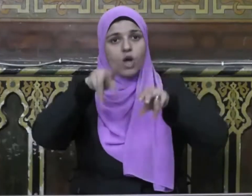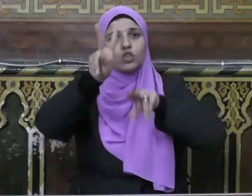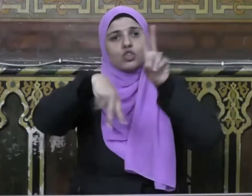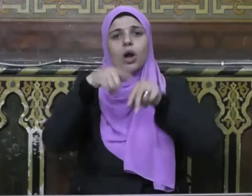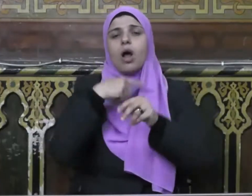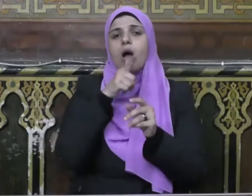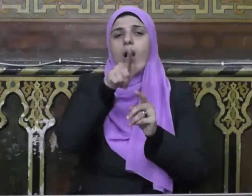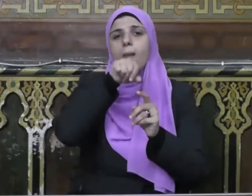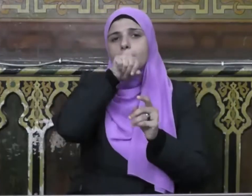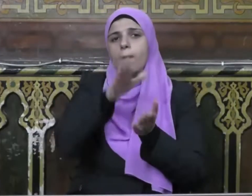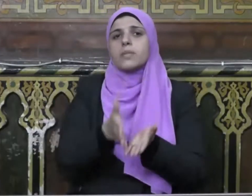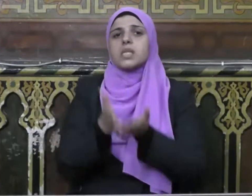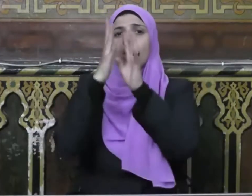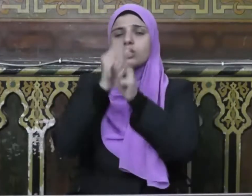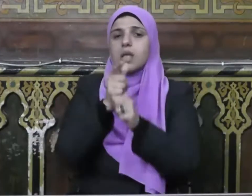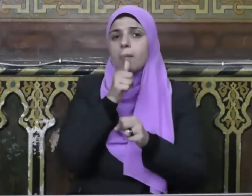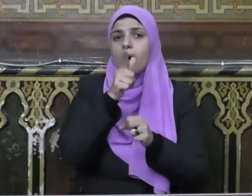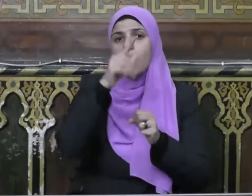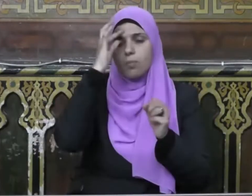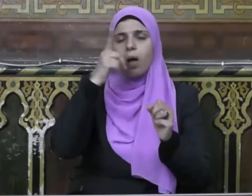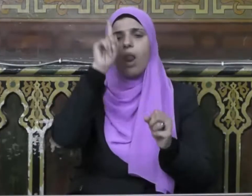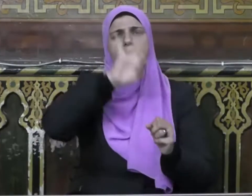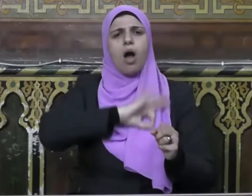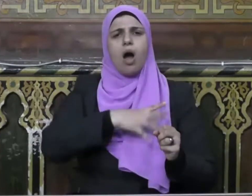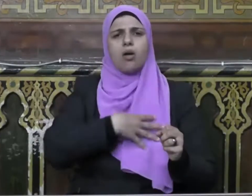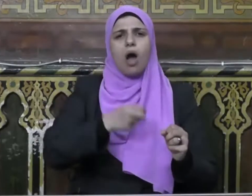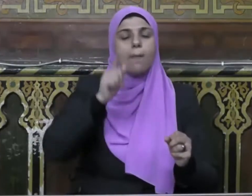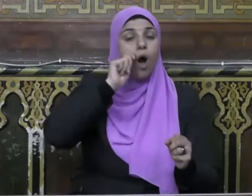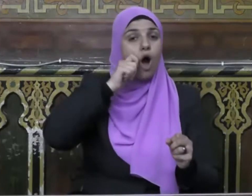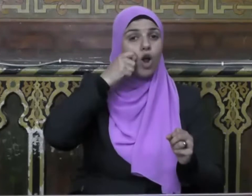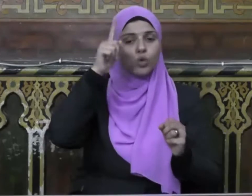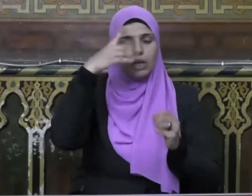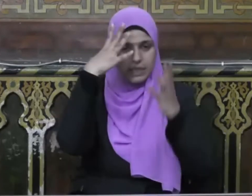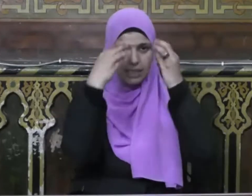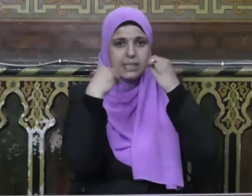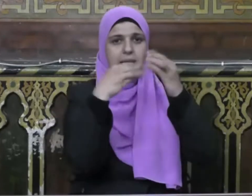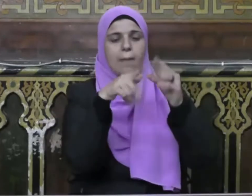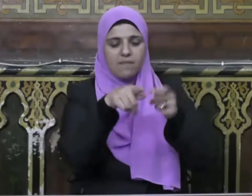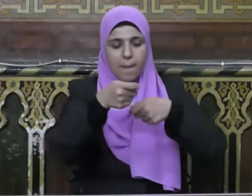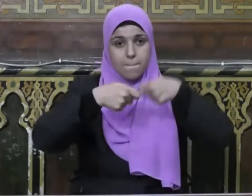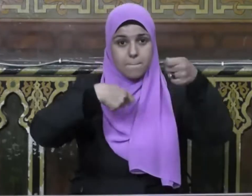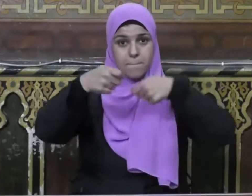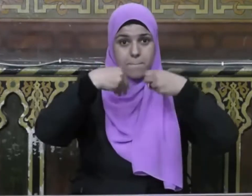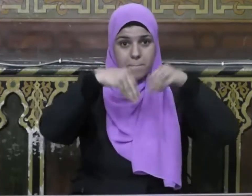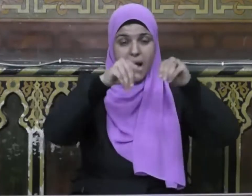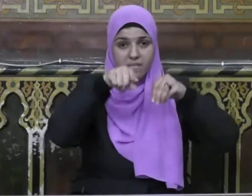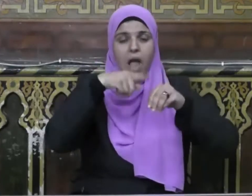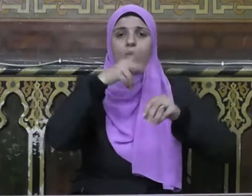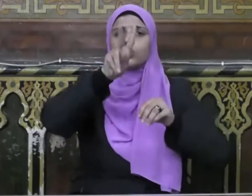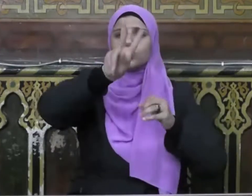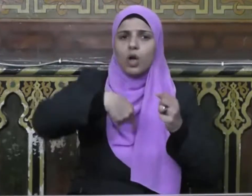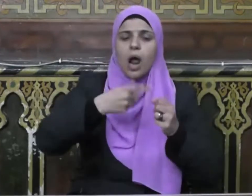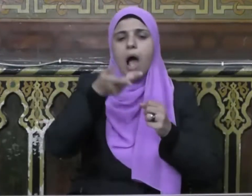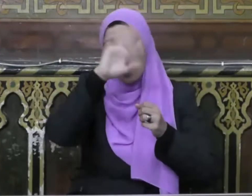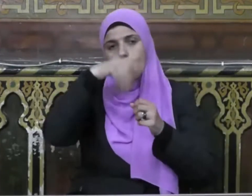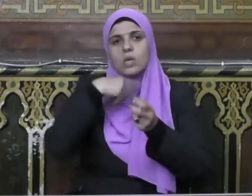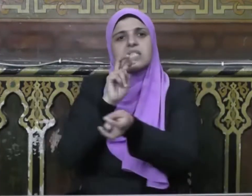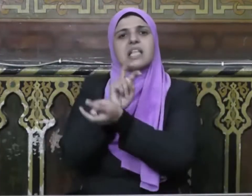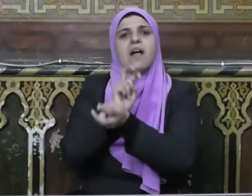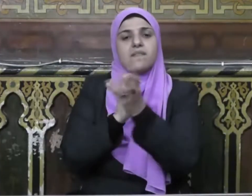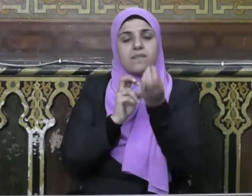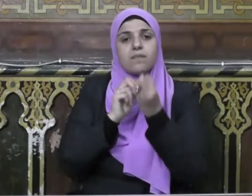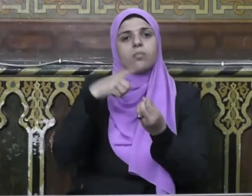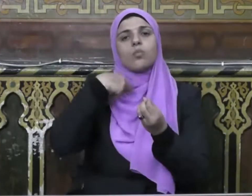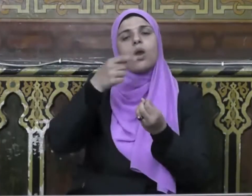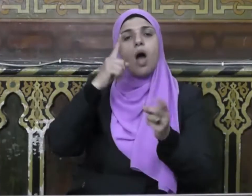فقال صلى الله عليه وسلم رحم الله رجلا سمحا إذا باع وإذا اشترى وإذا